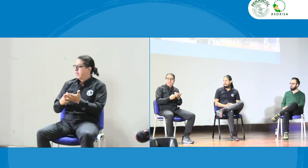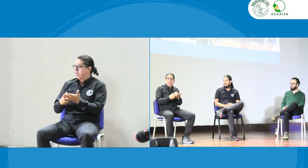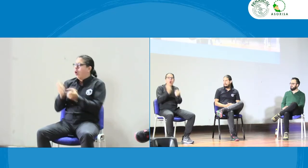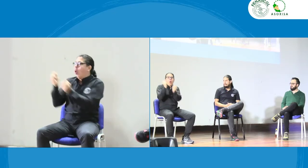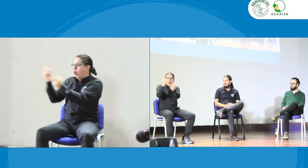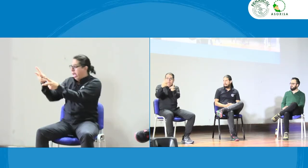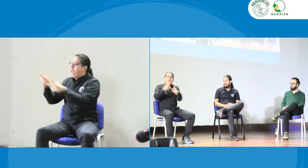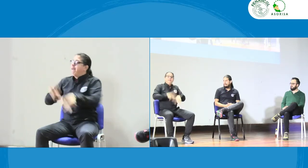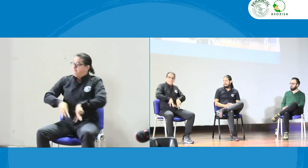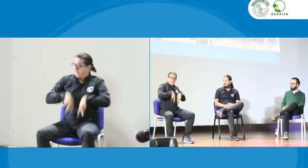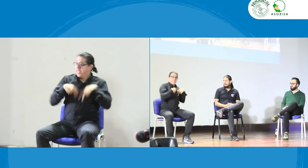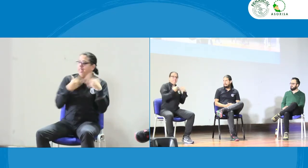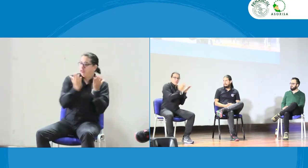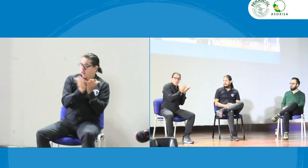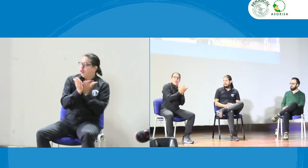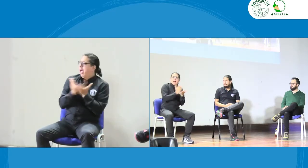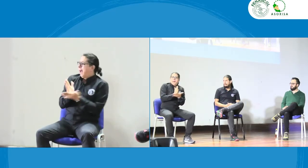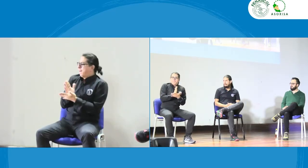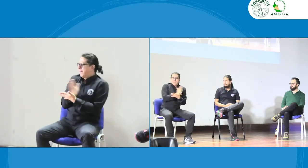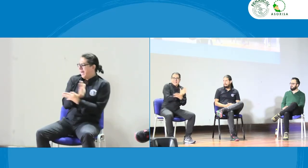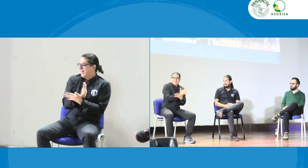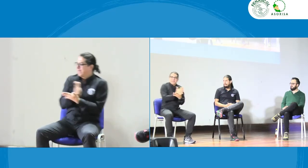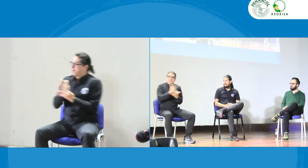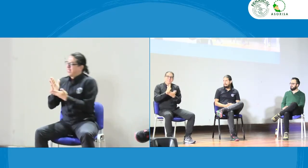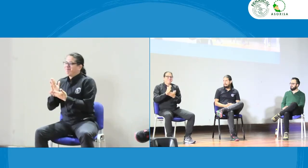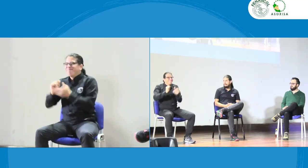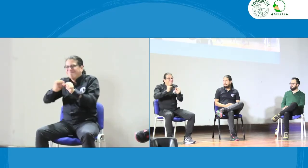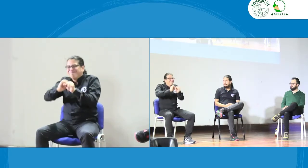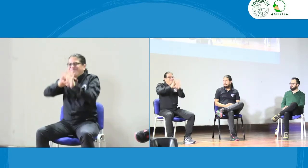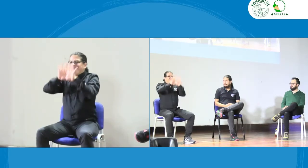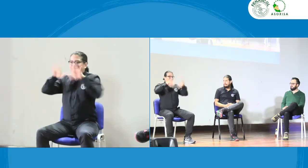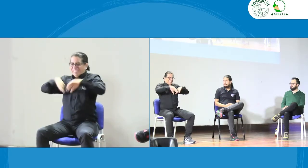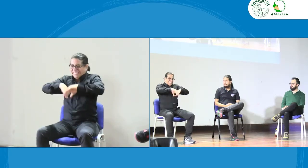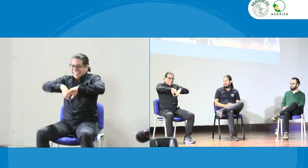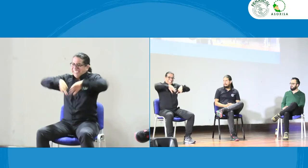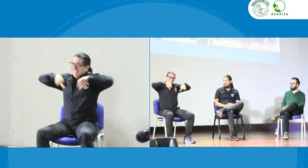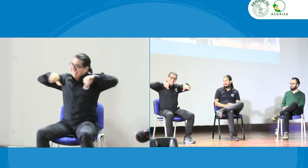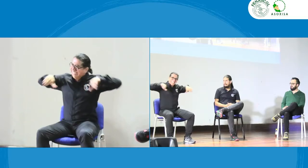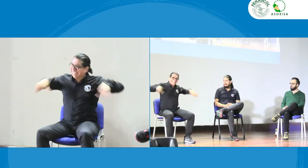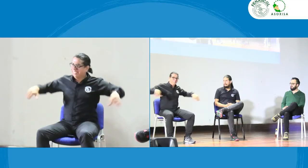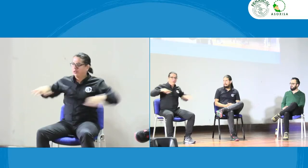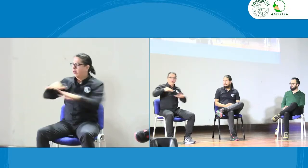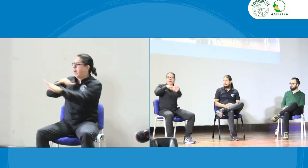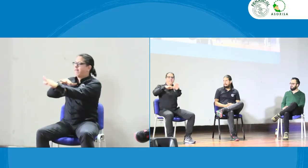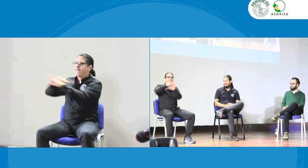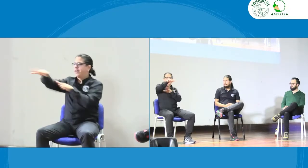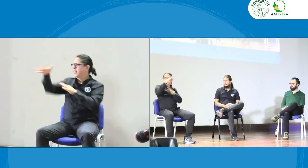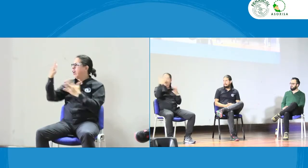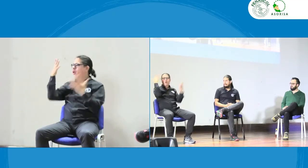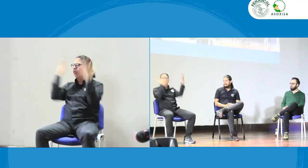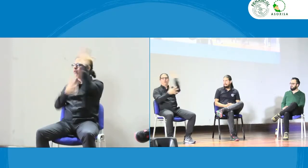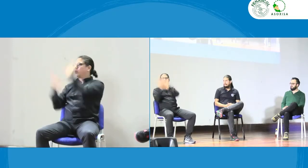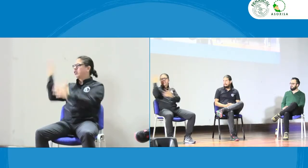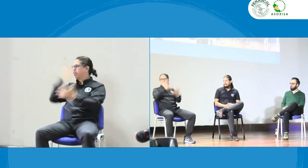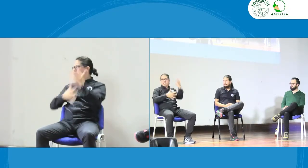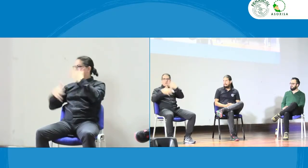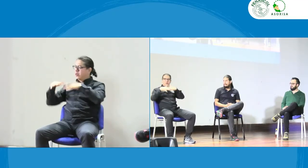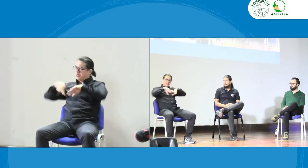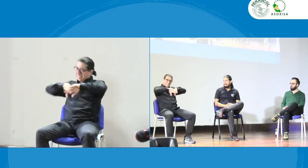independientemente de lo que yo haya estudiado ok si usted estudió otra cosa y tiene un pregrado pero hay que separar esos